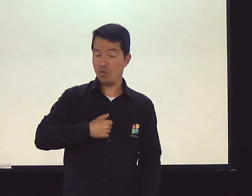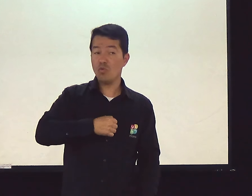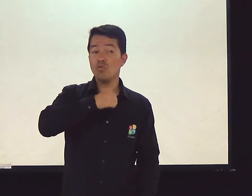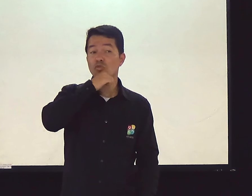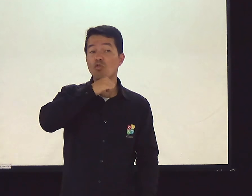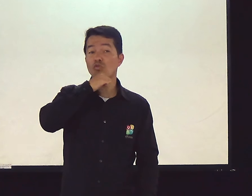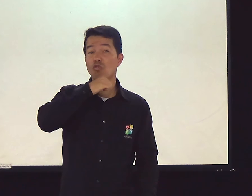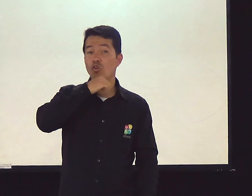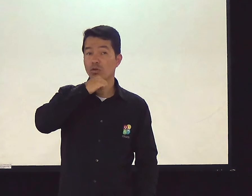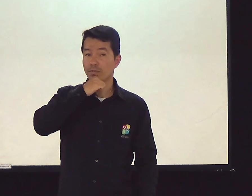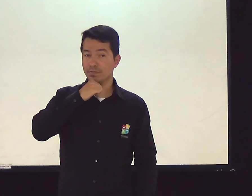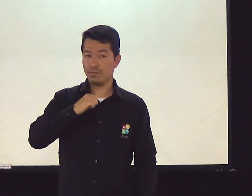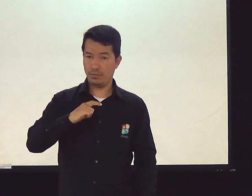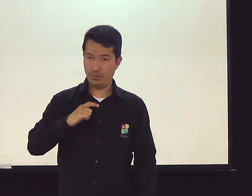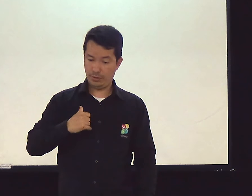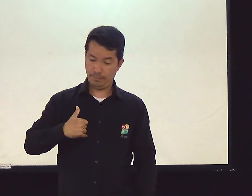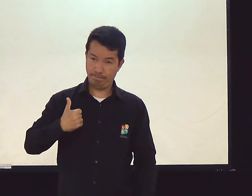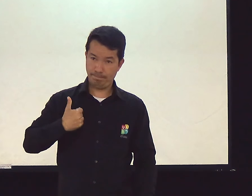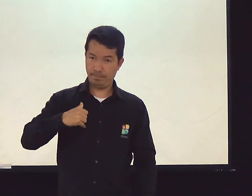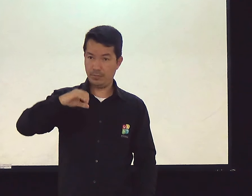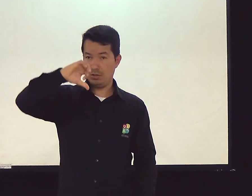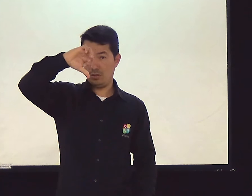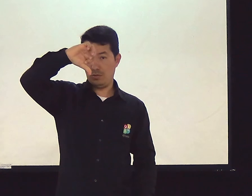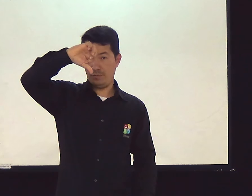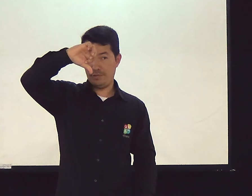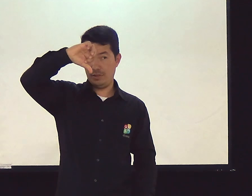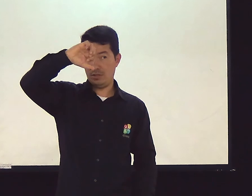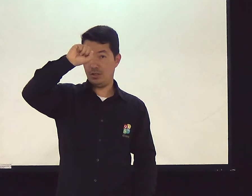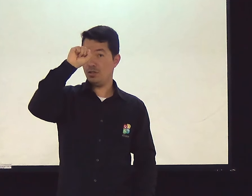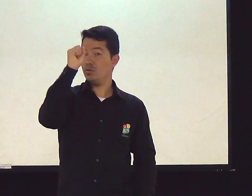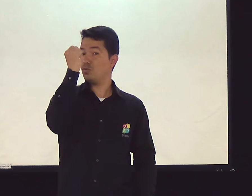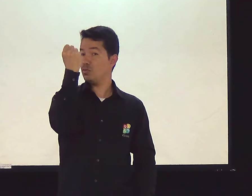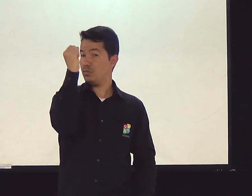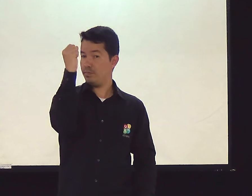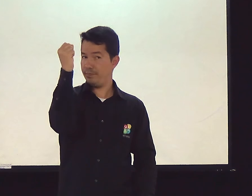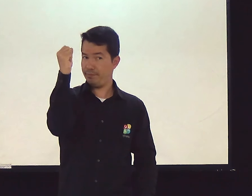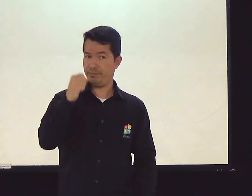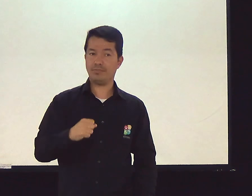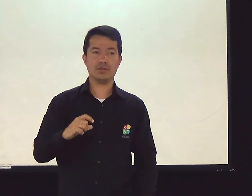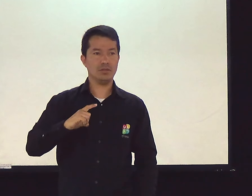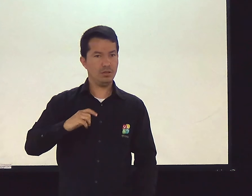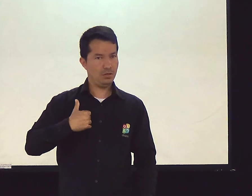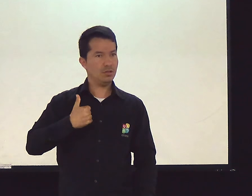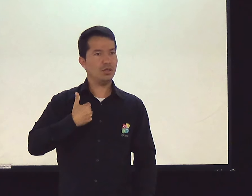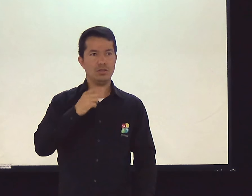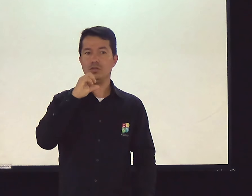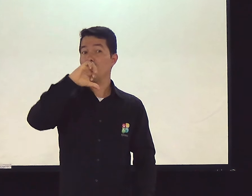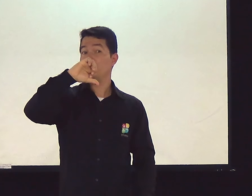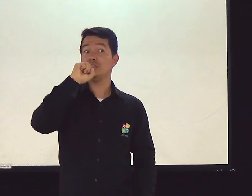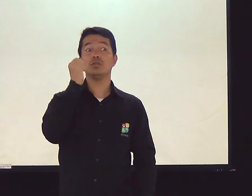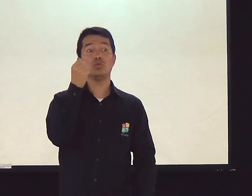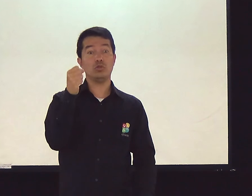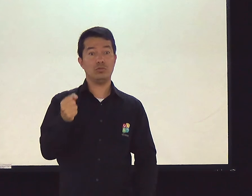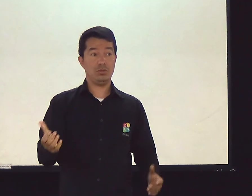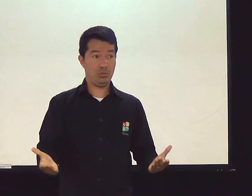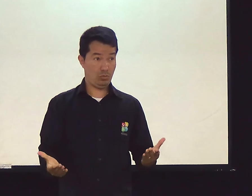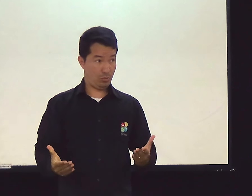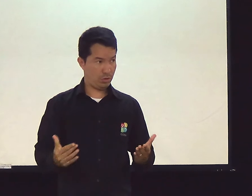Não sei se você sabe, mas o... A minha avó tinha 98 anos. 98 anos.